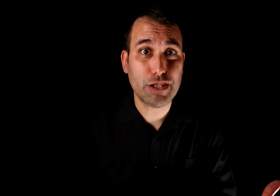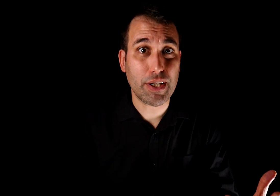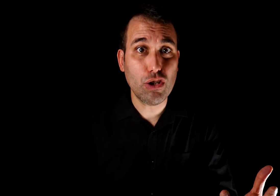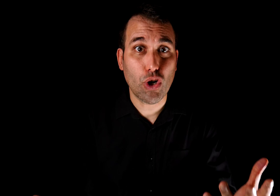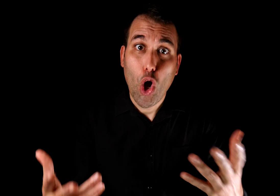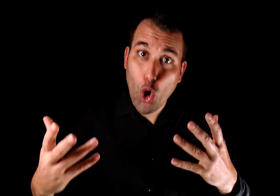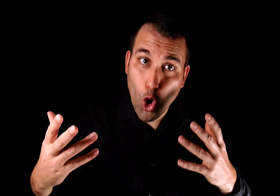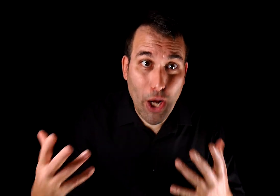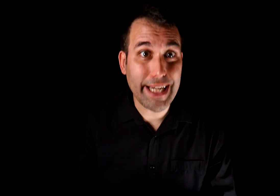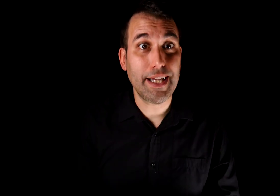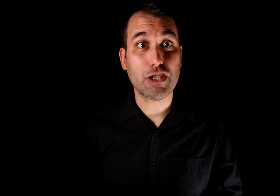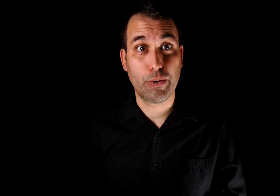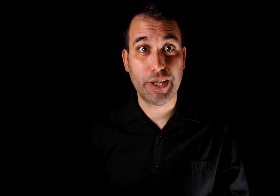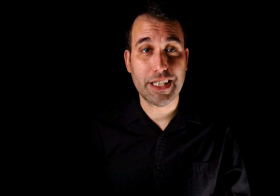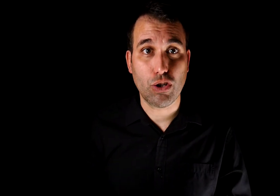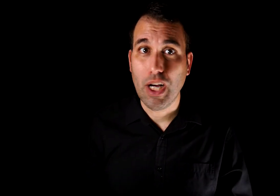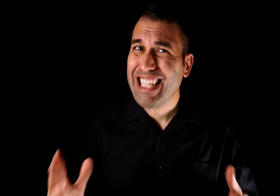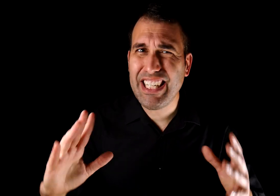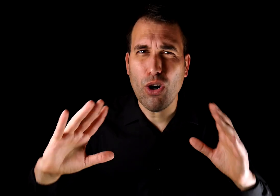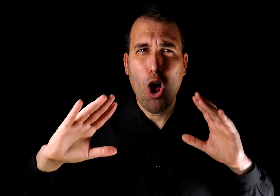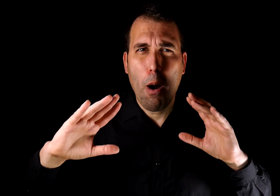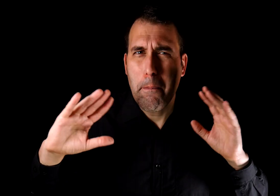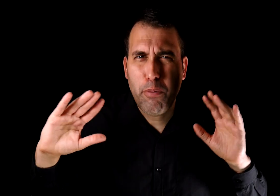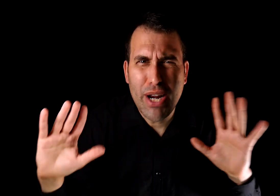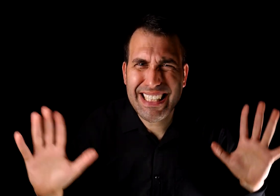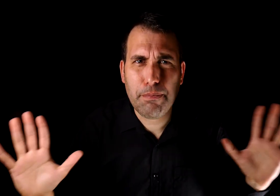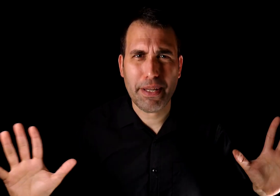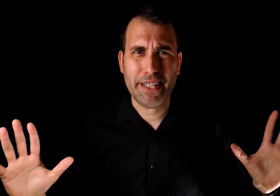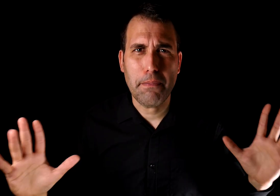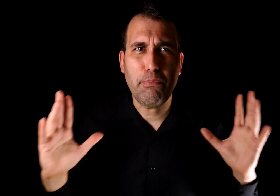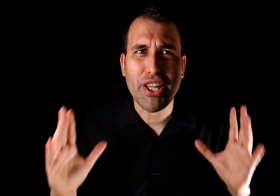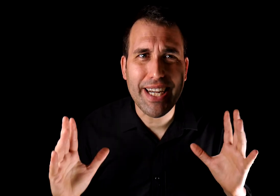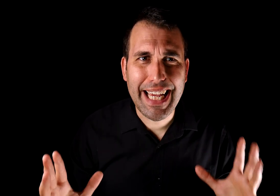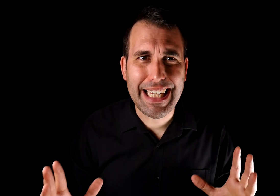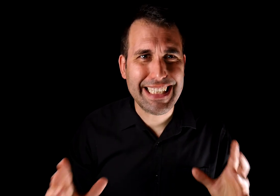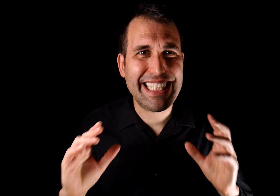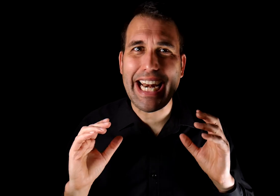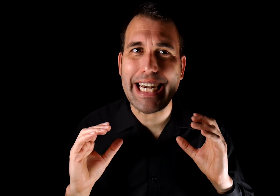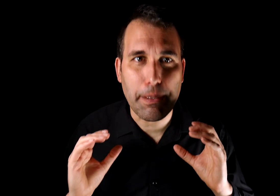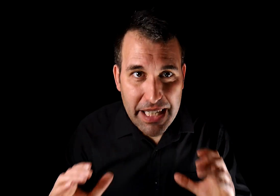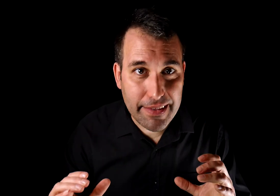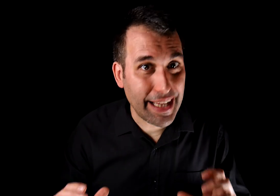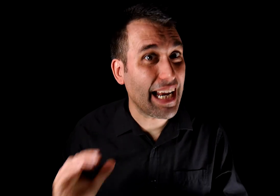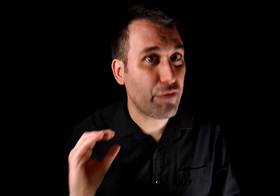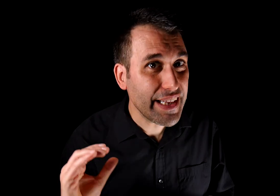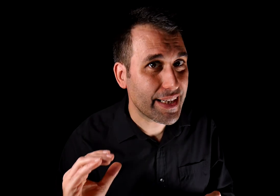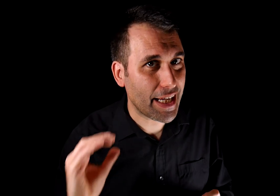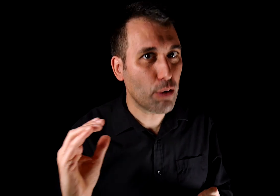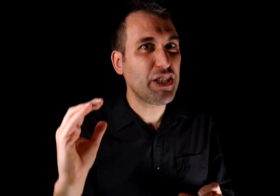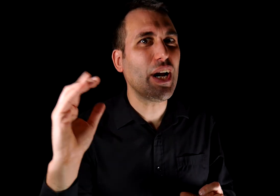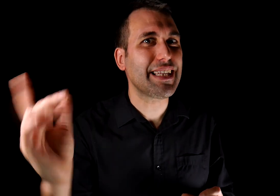situación o alertar sobre un riesgo, sino pura y simplemente por hacer que alguien se arrepienta de la afrenta que cometió al